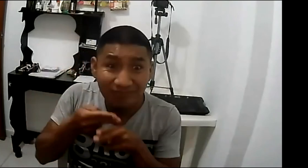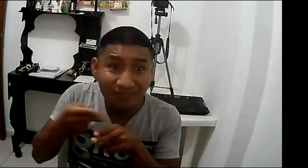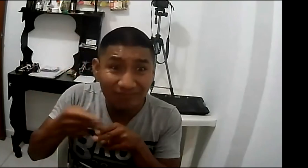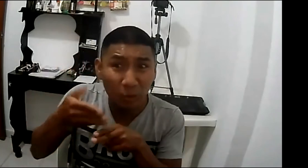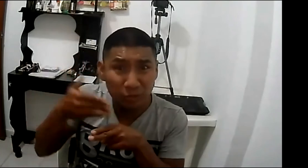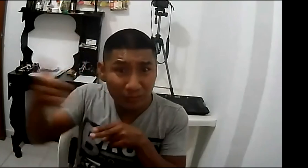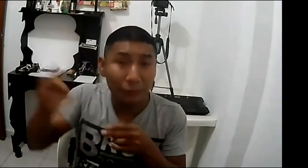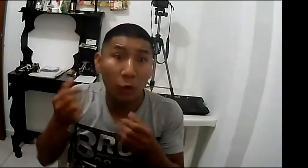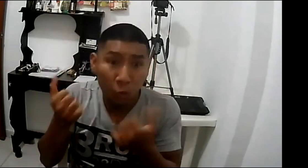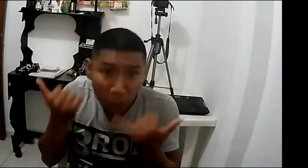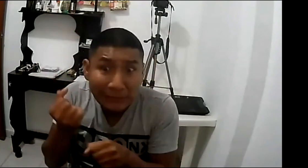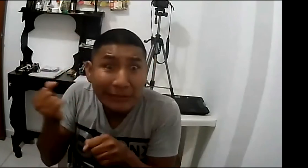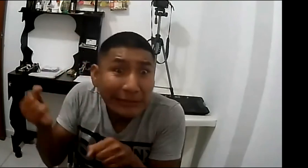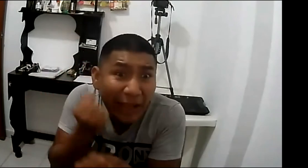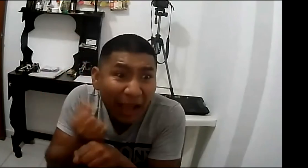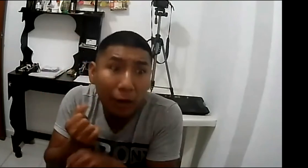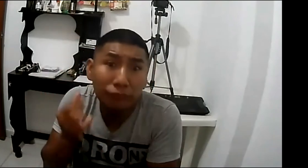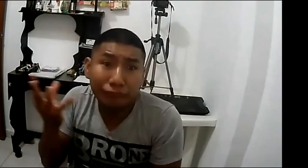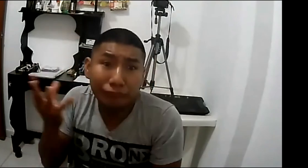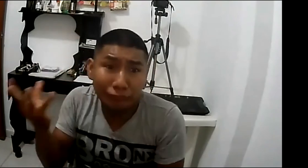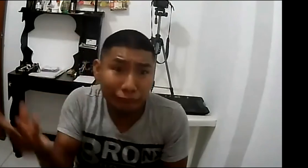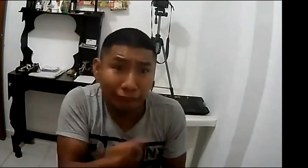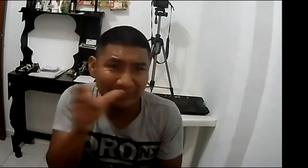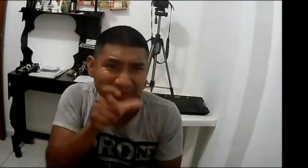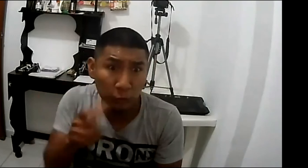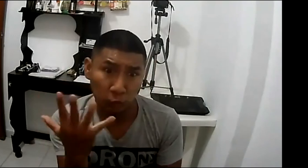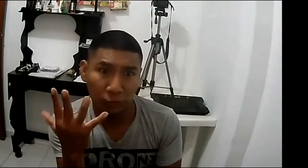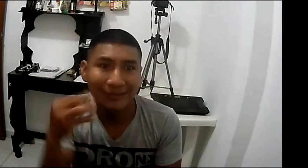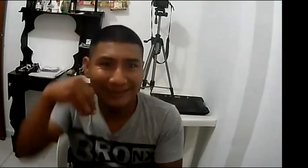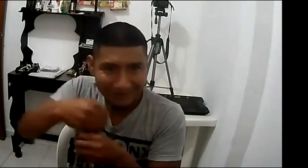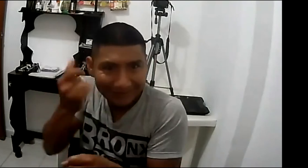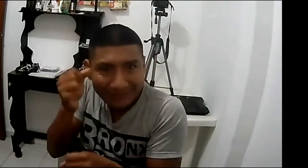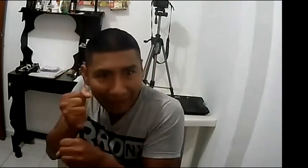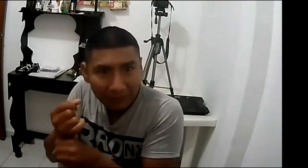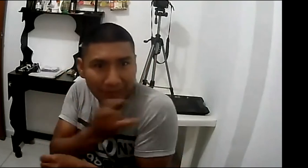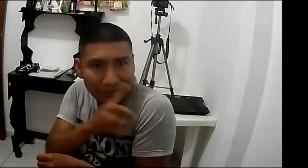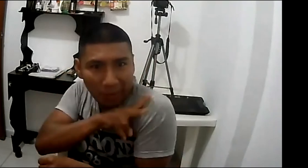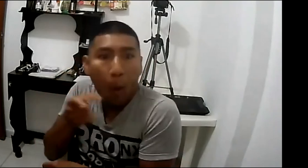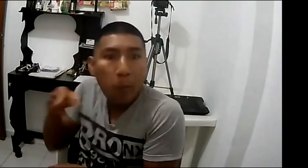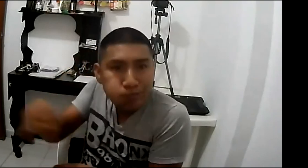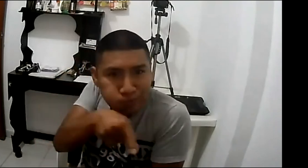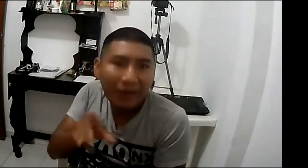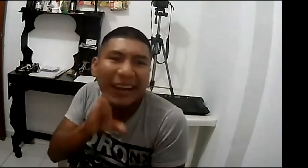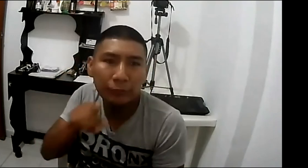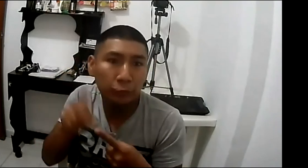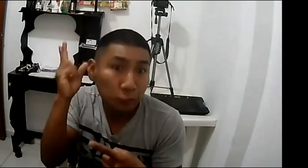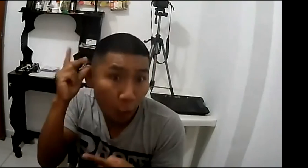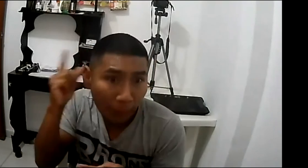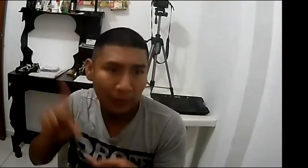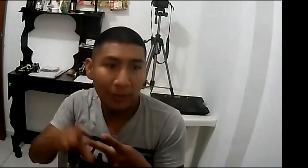reflexión y con razón ellos se sienten de esa forma porque la idea es trabajar en esos momentos, por ejemplo, que